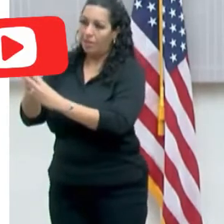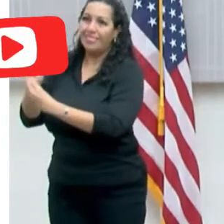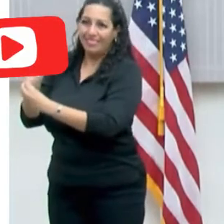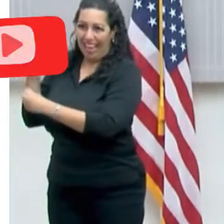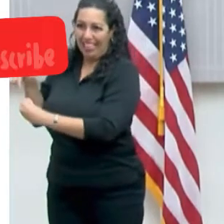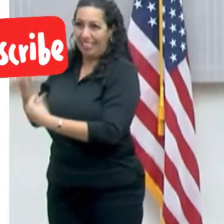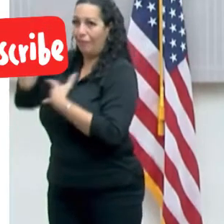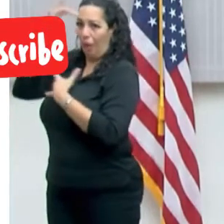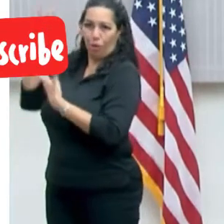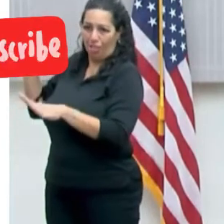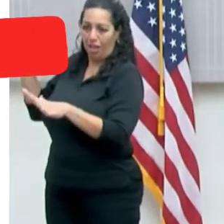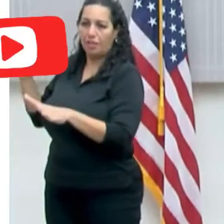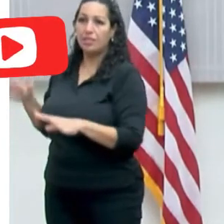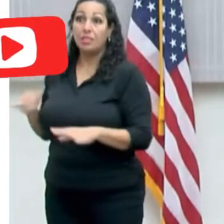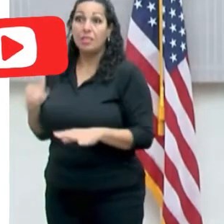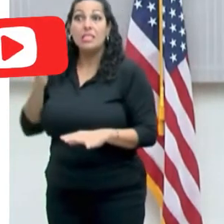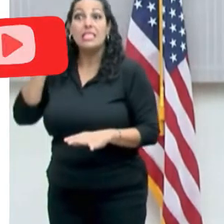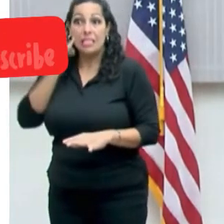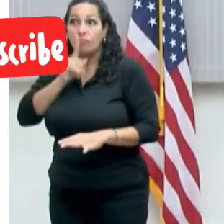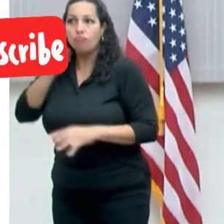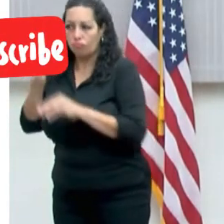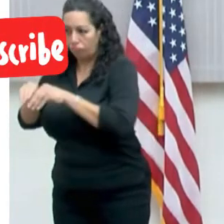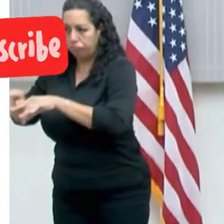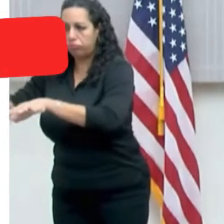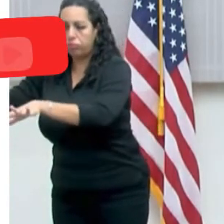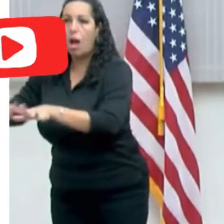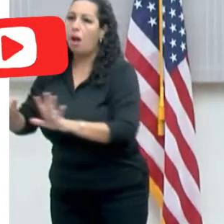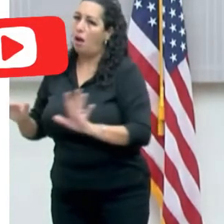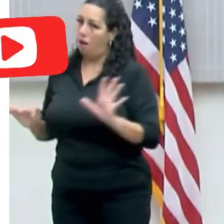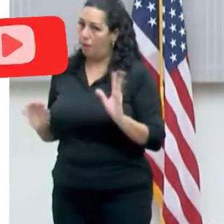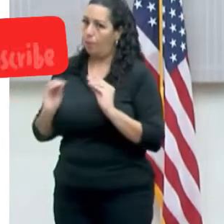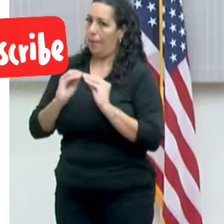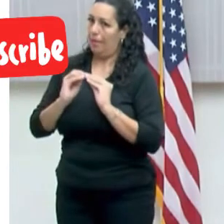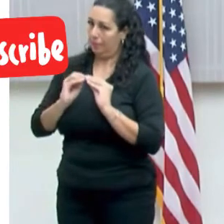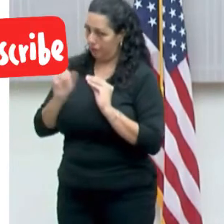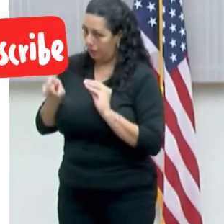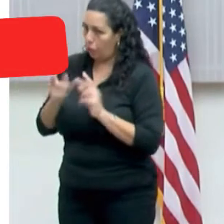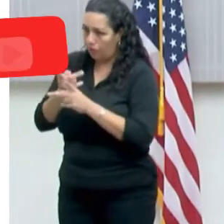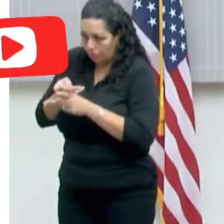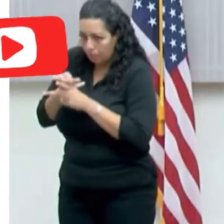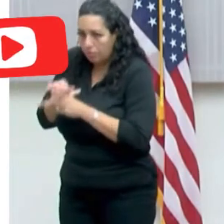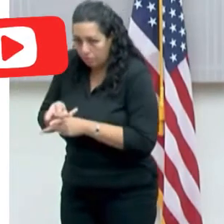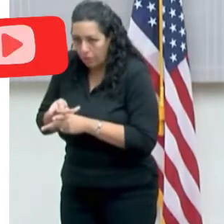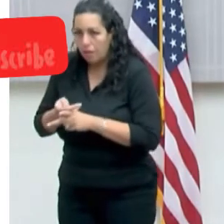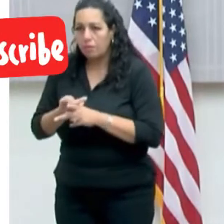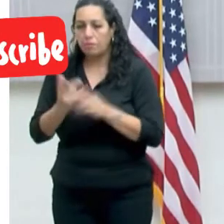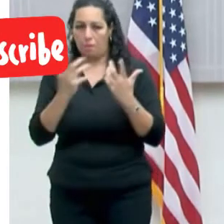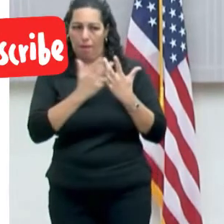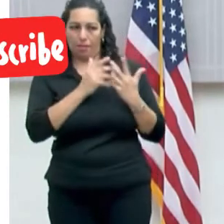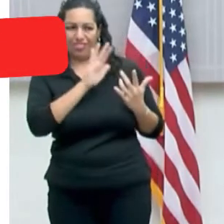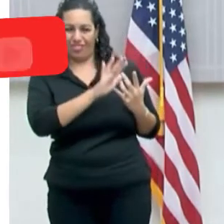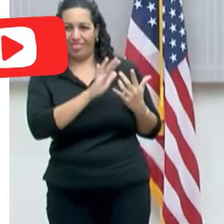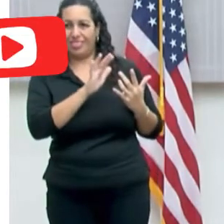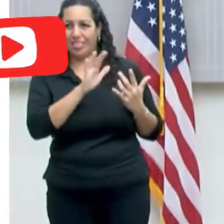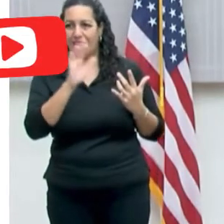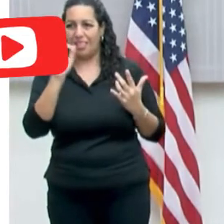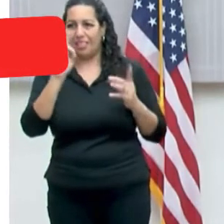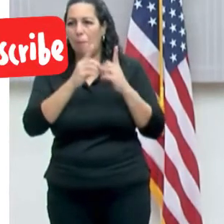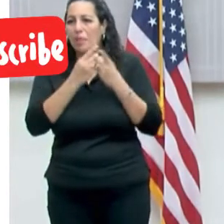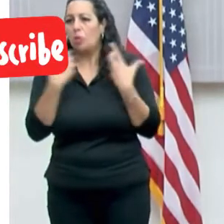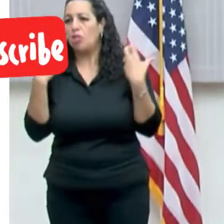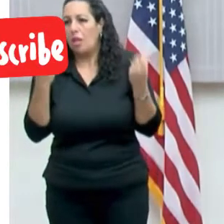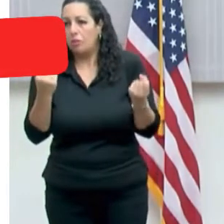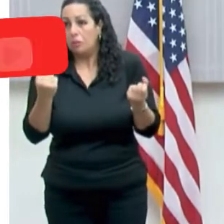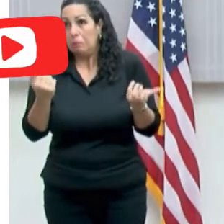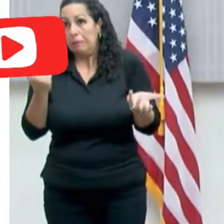que tomar medidas para, de acuerdo al protocolo del Departamento de Salud, para, pues, pudiera hacer, por